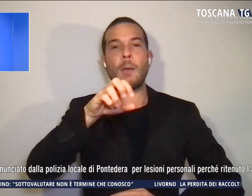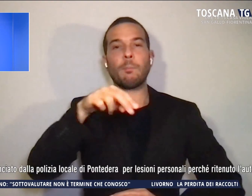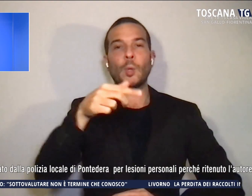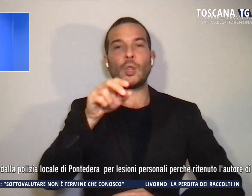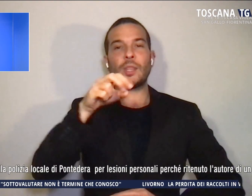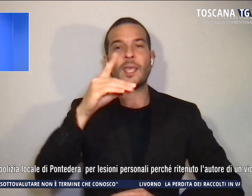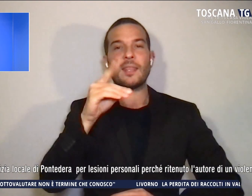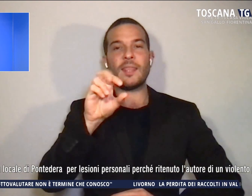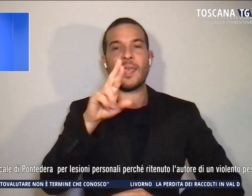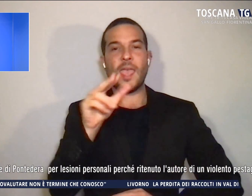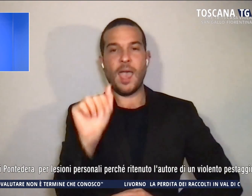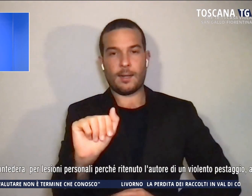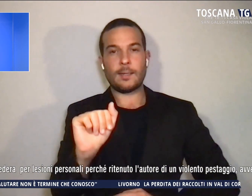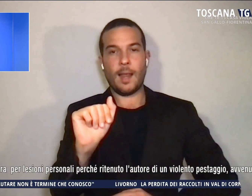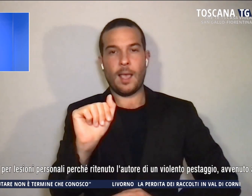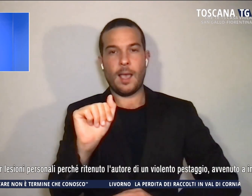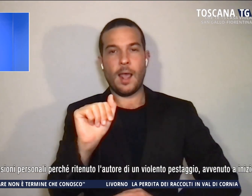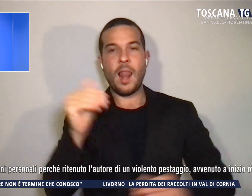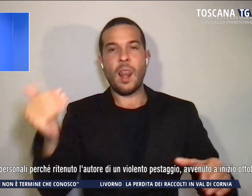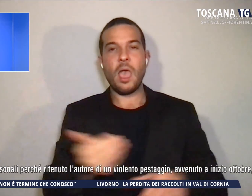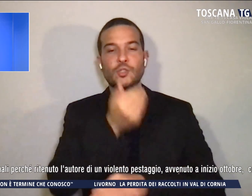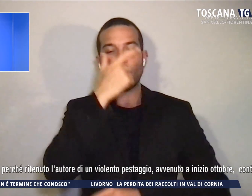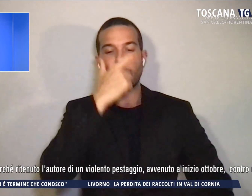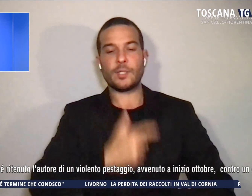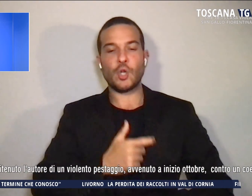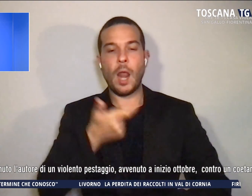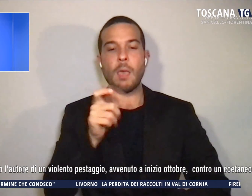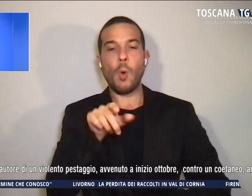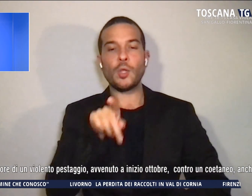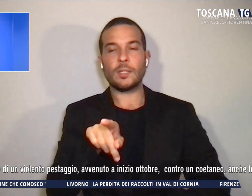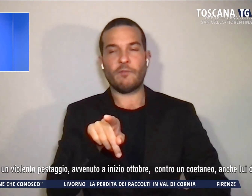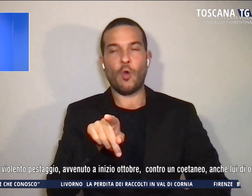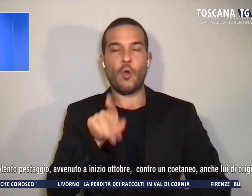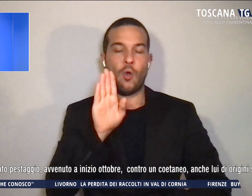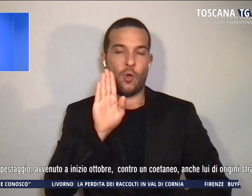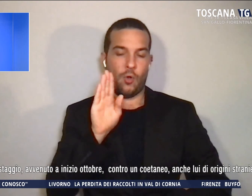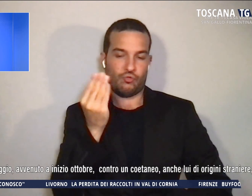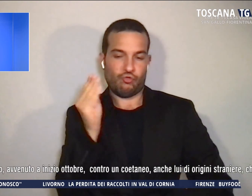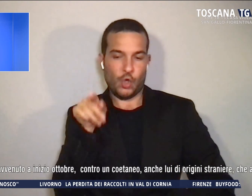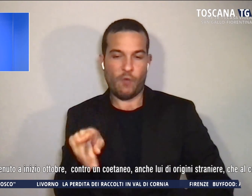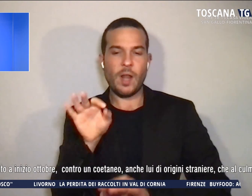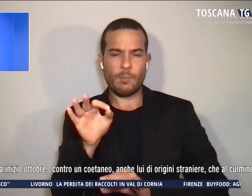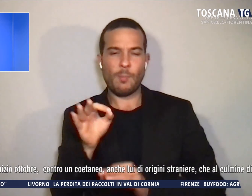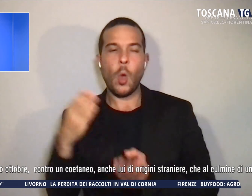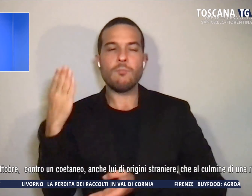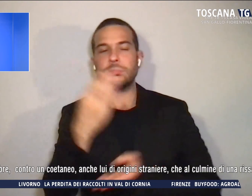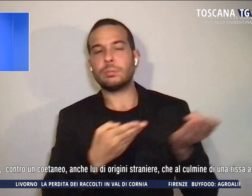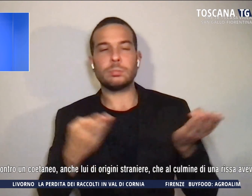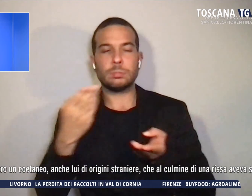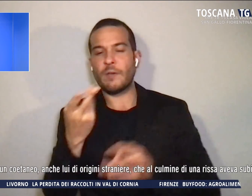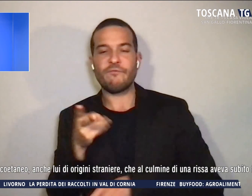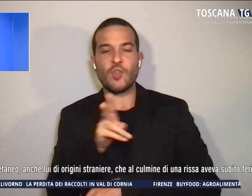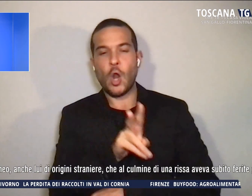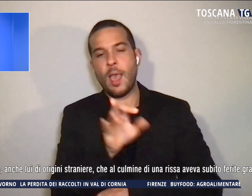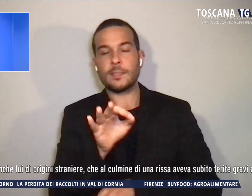personale perché, ritenuto l'autore di un violento pestaggio avvenuto a inizio ottobre,